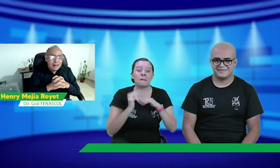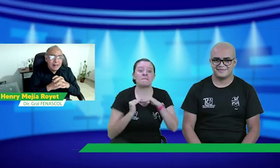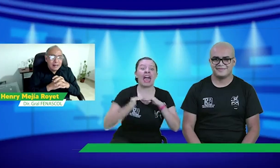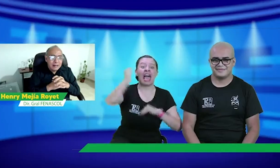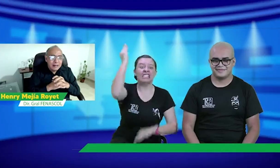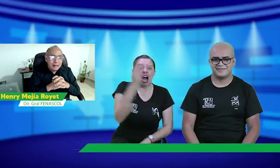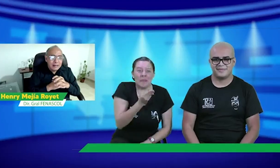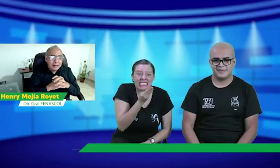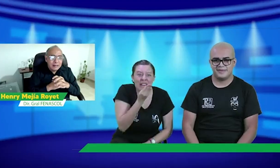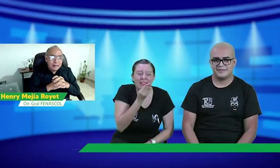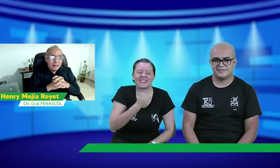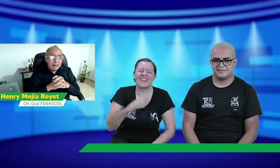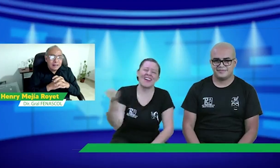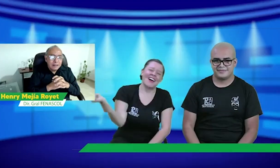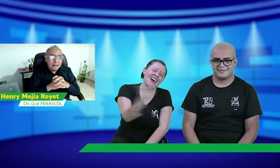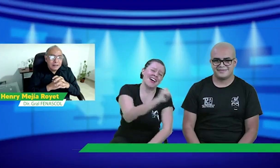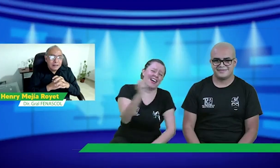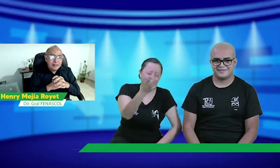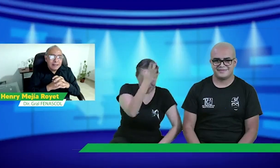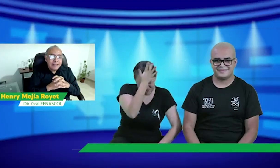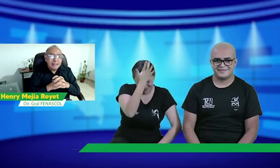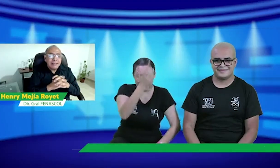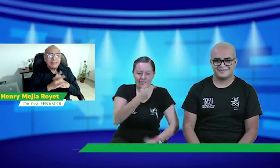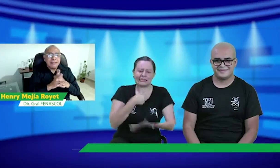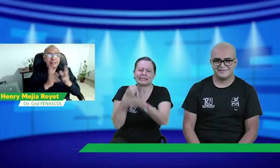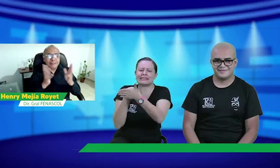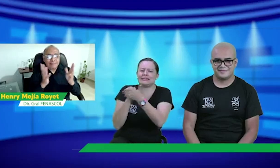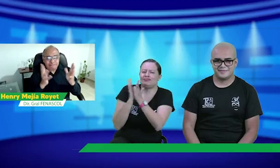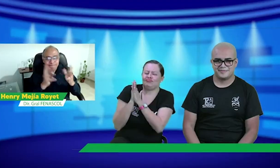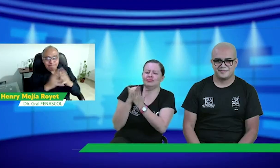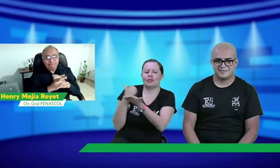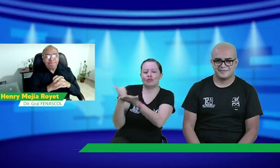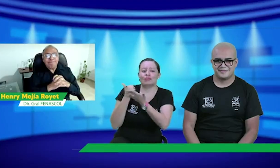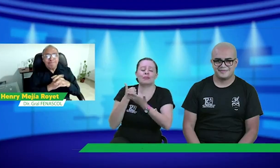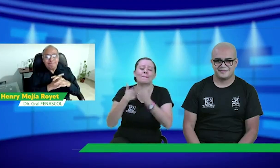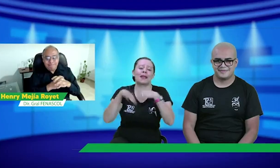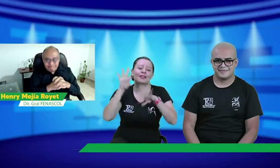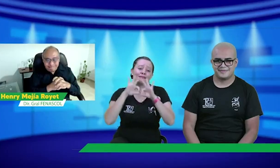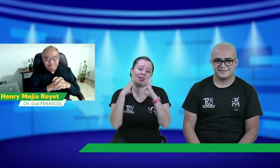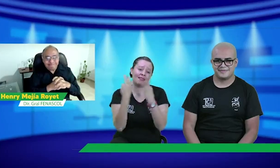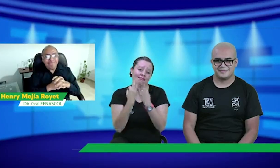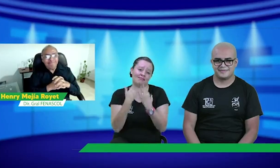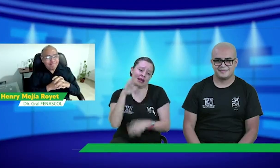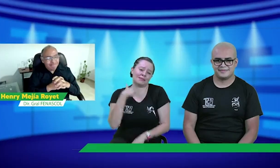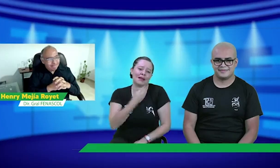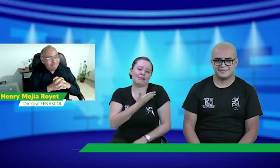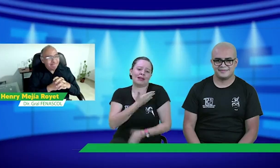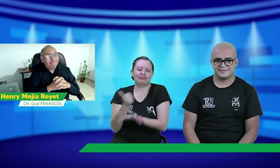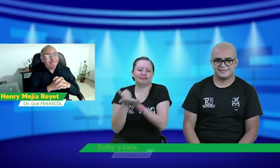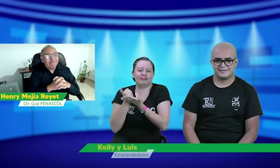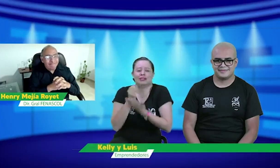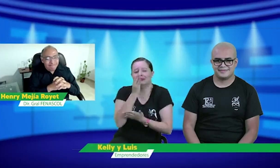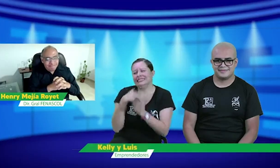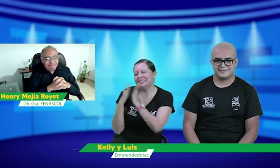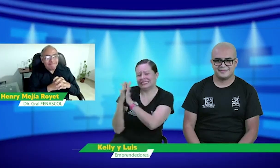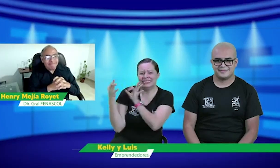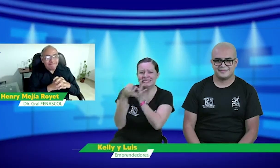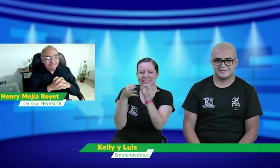Ellos, lo que responden es un audio con una voz más fuerte. Entonces, nosotros decimos, no. Entonces, tenemos que decirle a la familia,